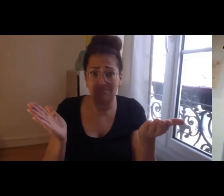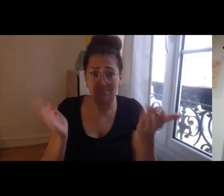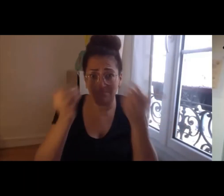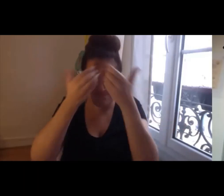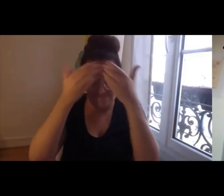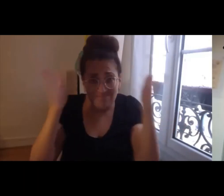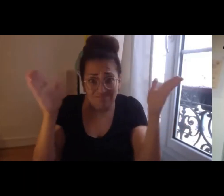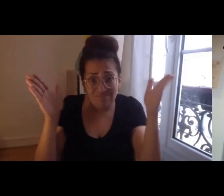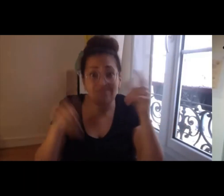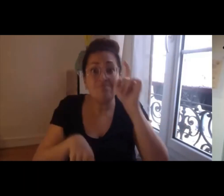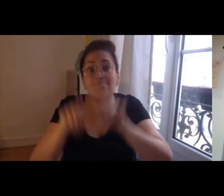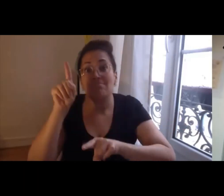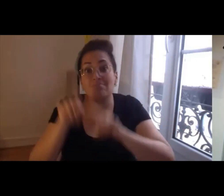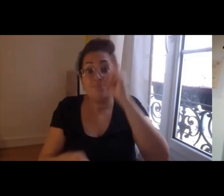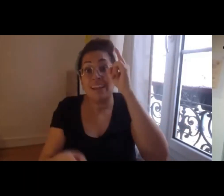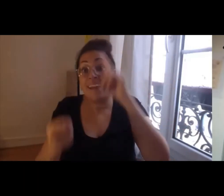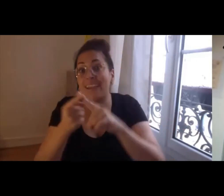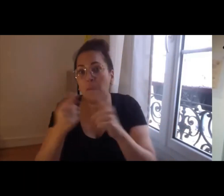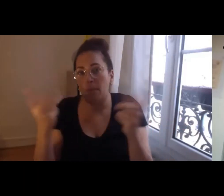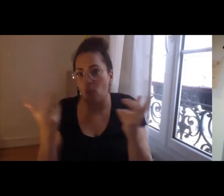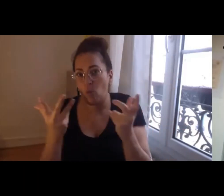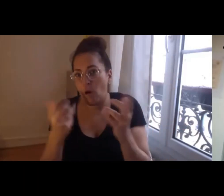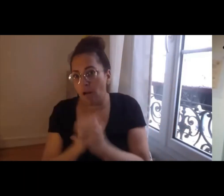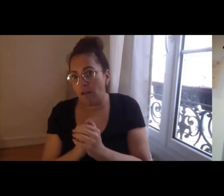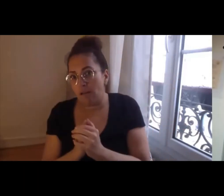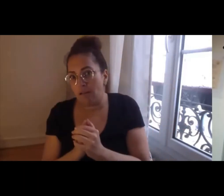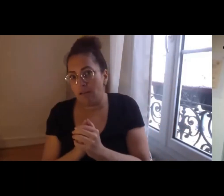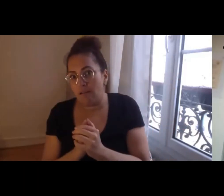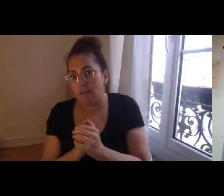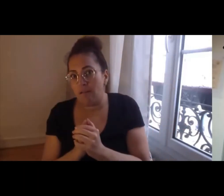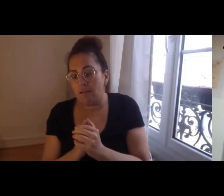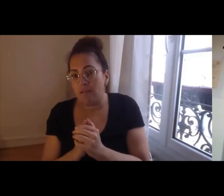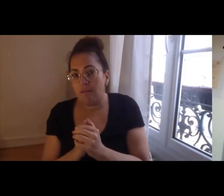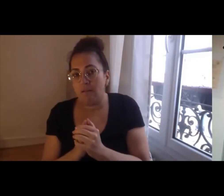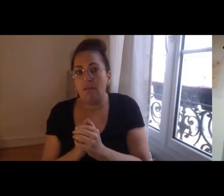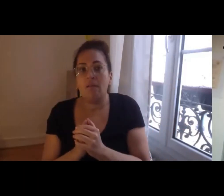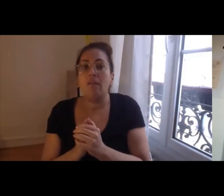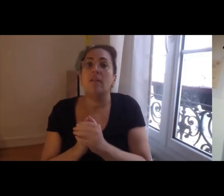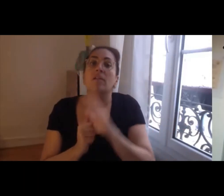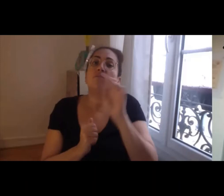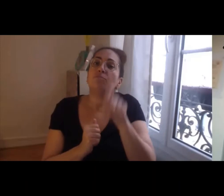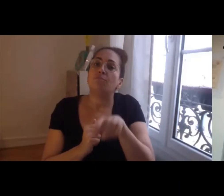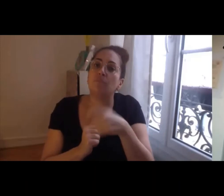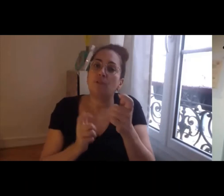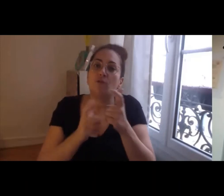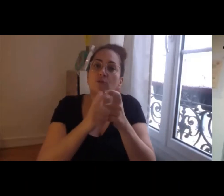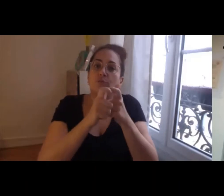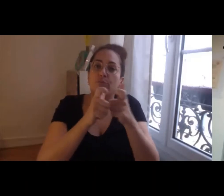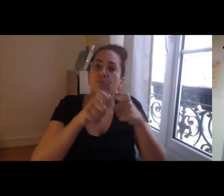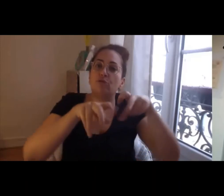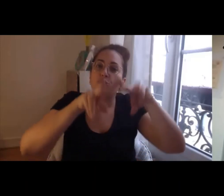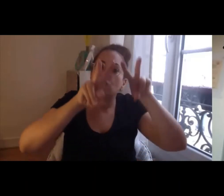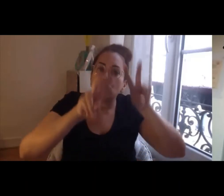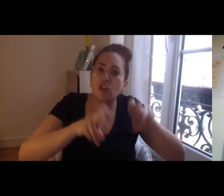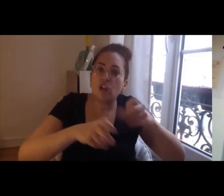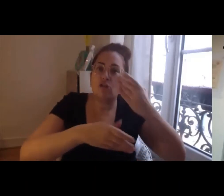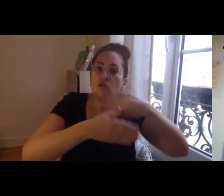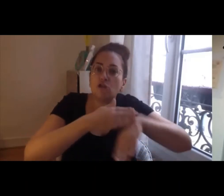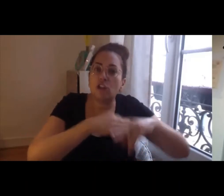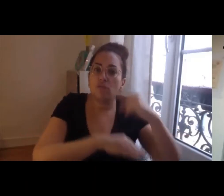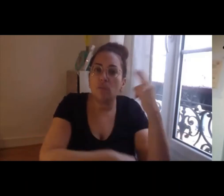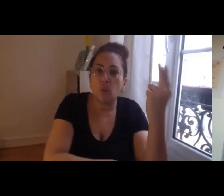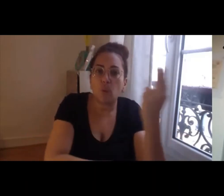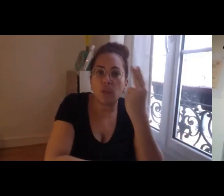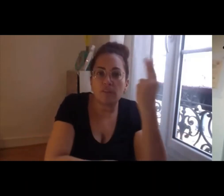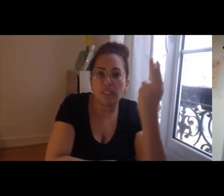donc ce sont quelque part tous des organismes de recherche qui dépendent des universités ou des grandes organisations de